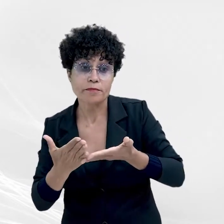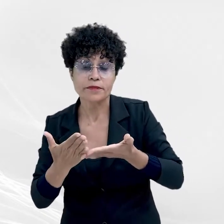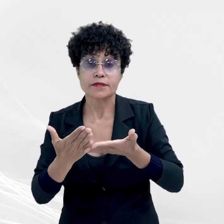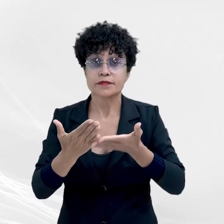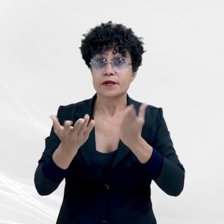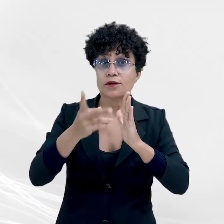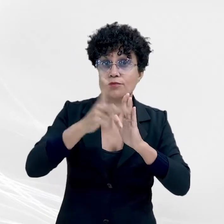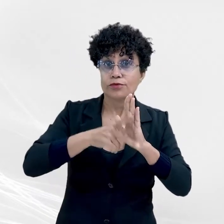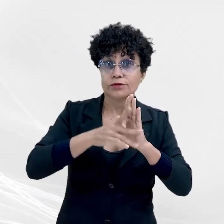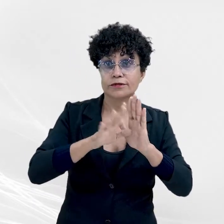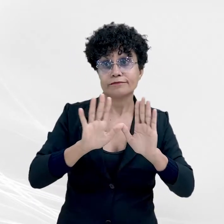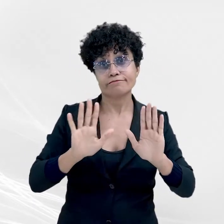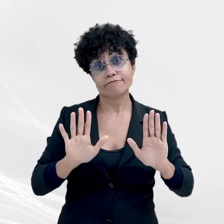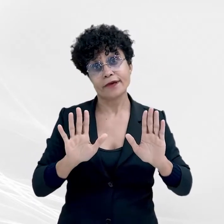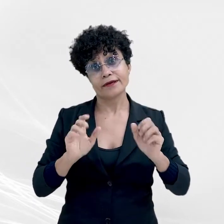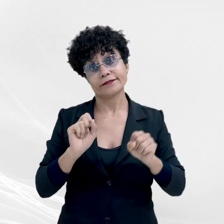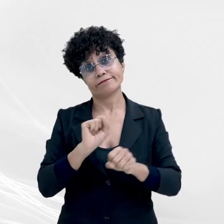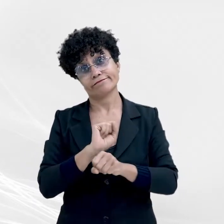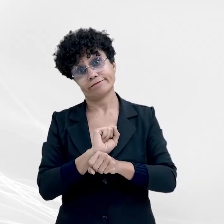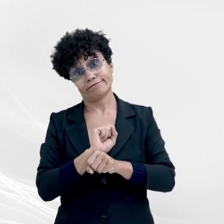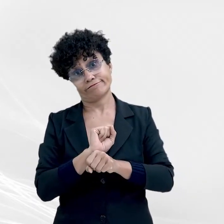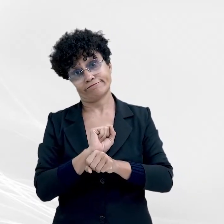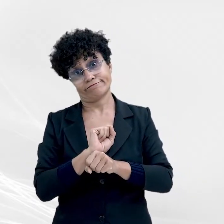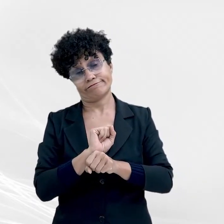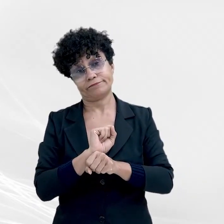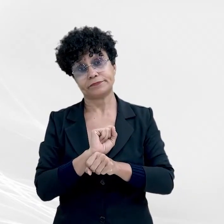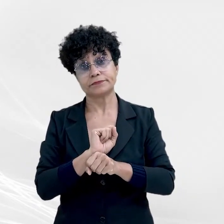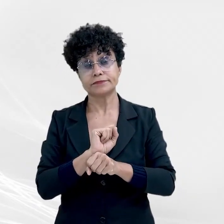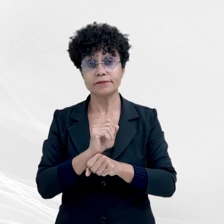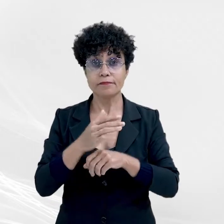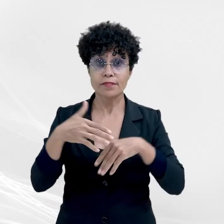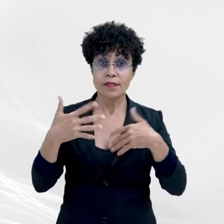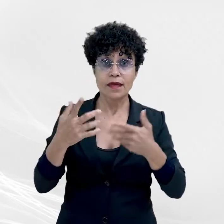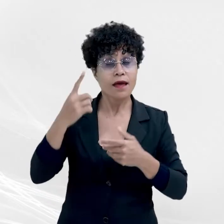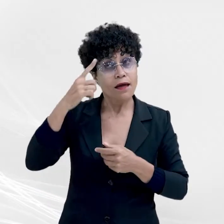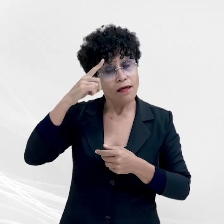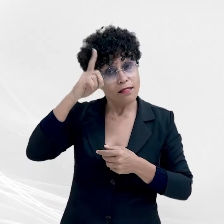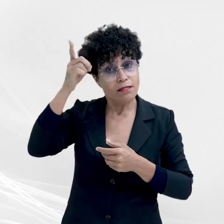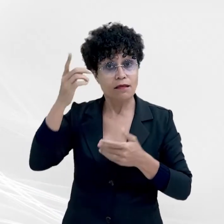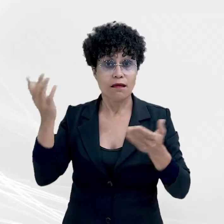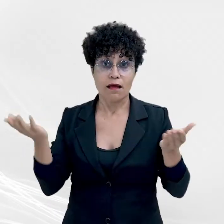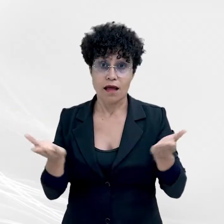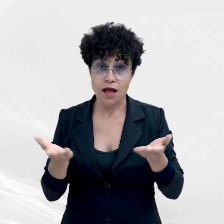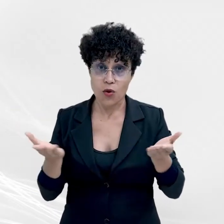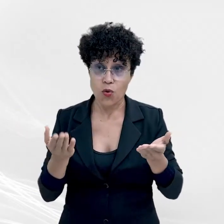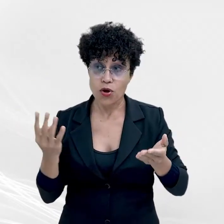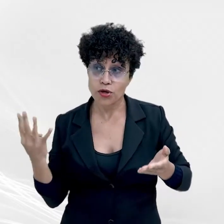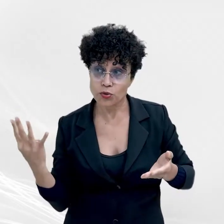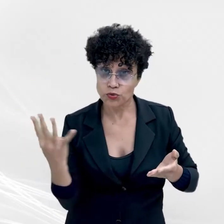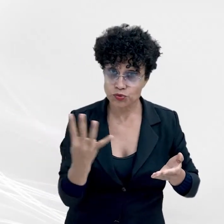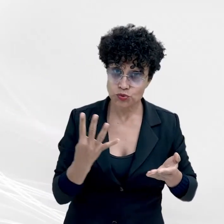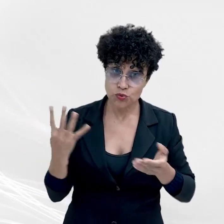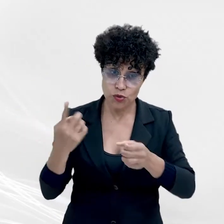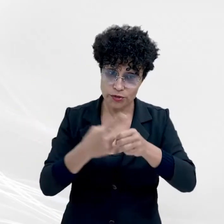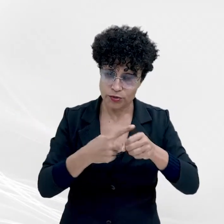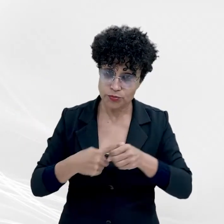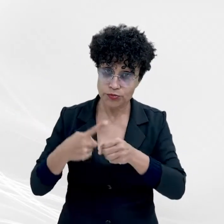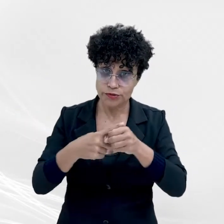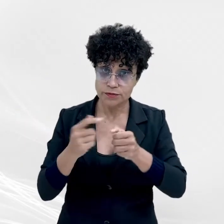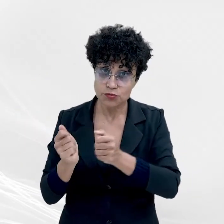acabou não dando sequência. A ideia agora é que os quatro municípios executem o projeto de